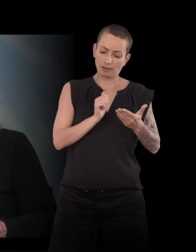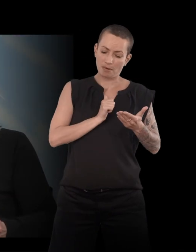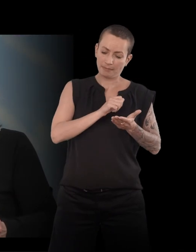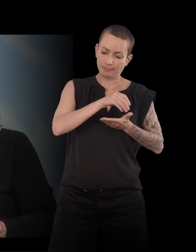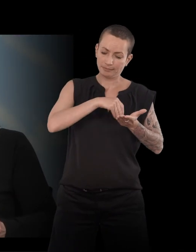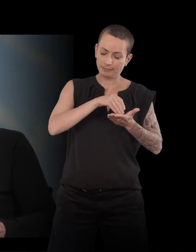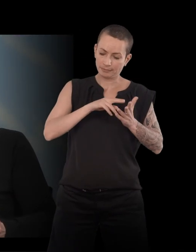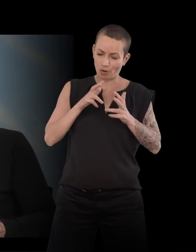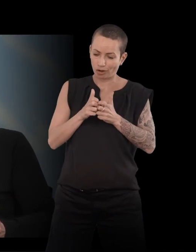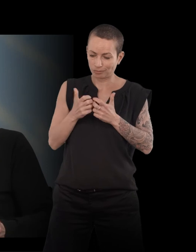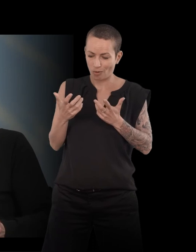fabrication d'un puzzle ».